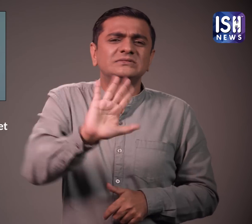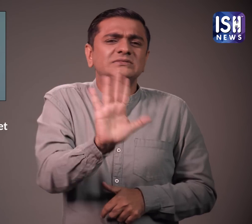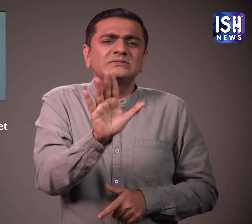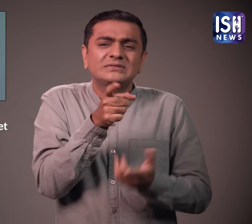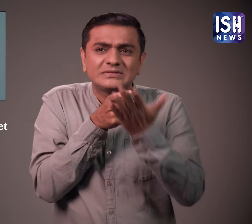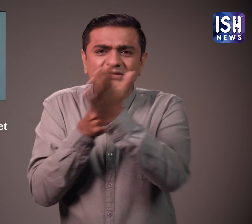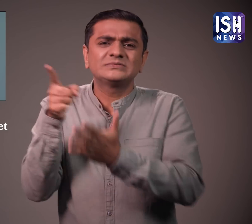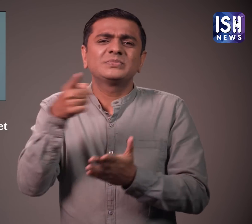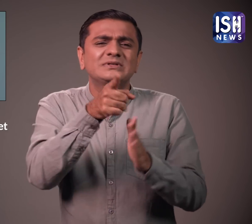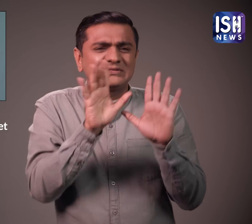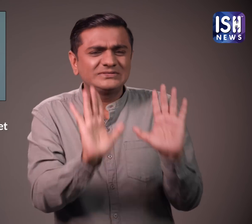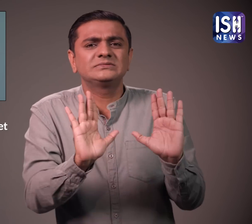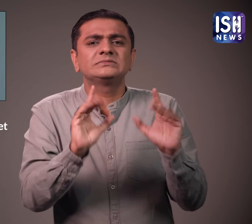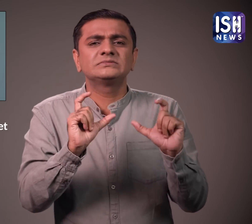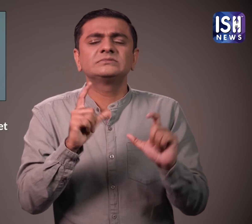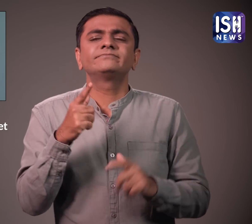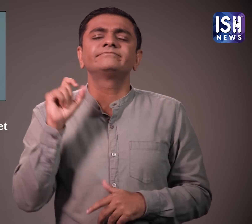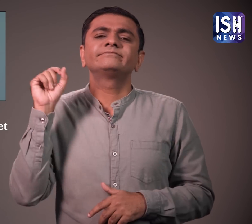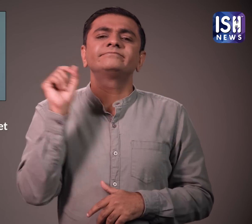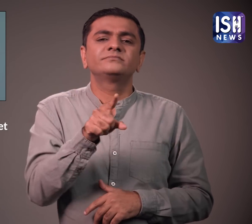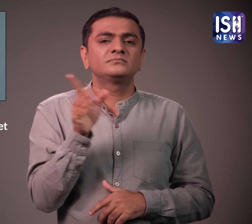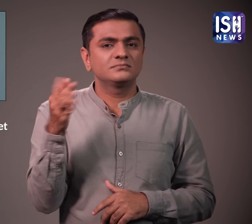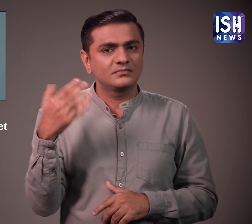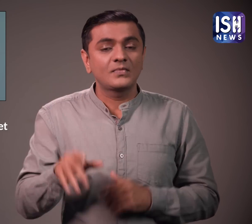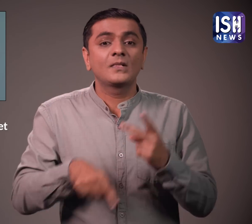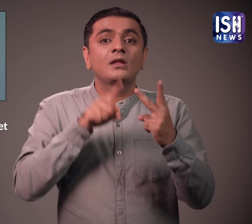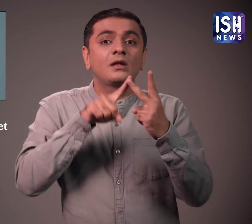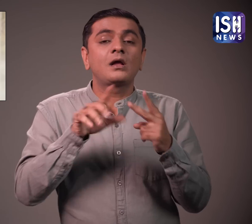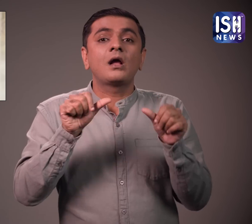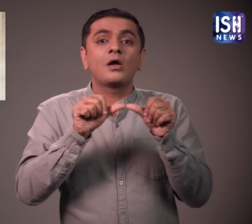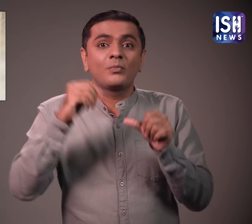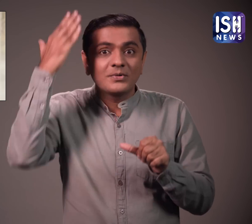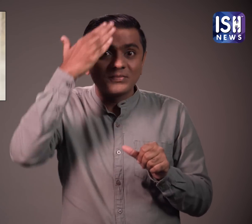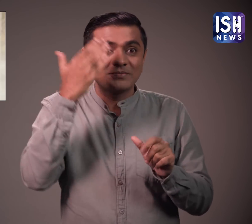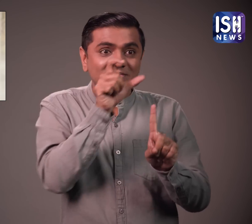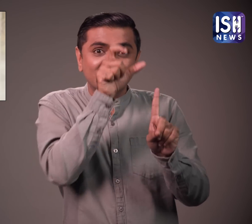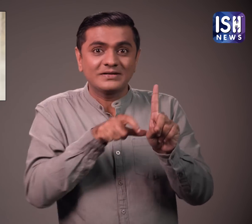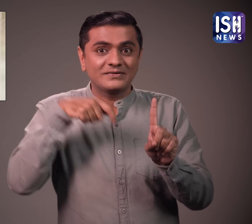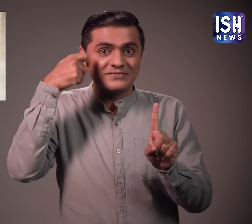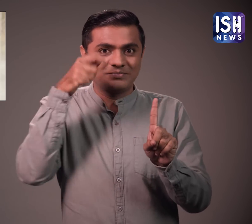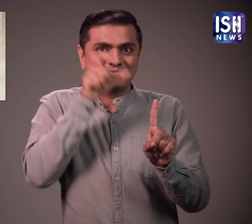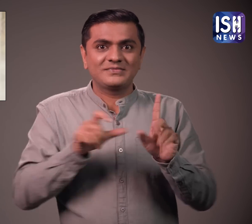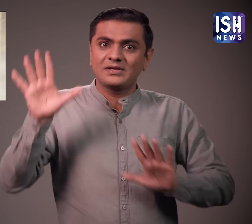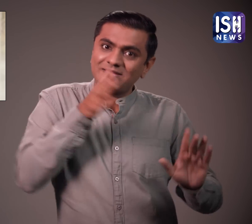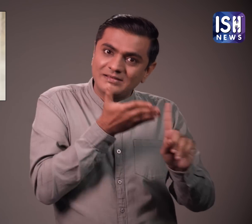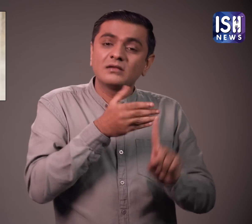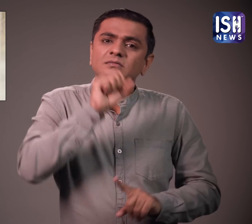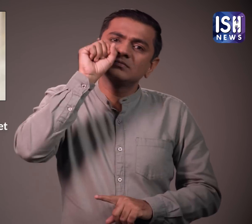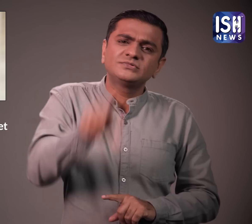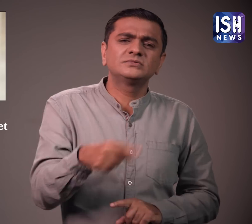उन्होंने कहा कि सेना का हमेशा सम्मान किया जाना चाहिए अनुपम खेर ने भी ट्वीट कर कहा आप एक महान अभिनेदा